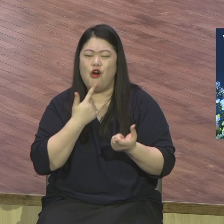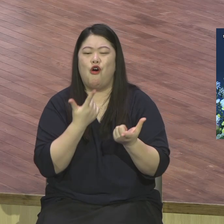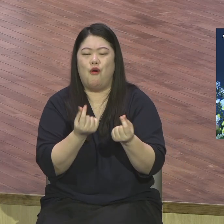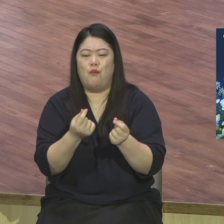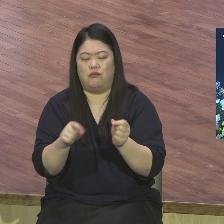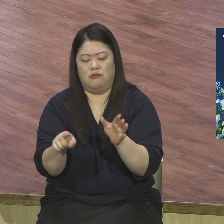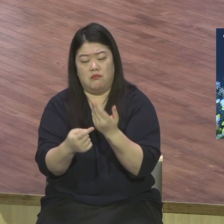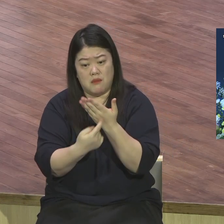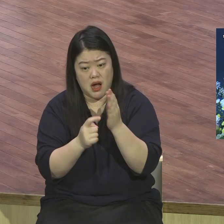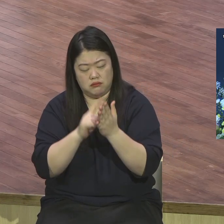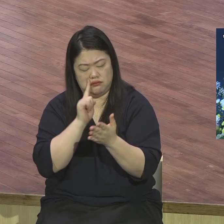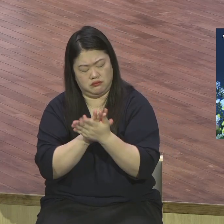이때로부터